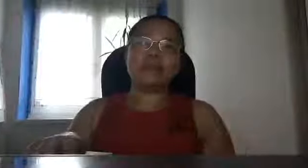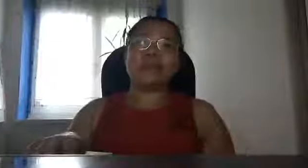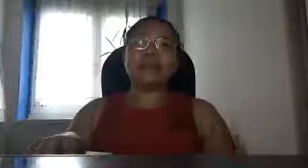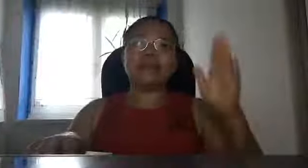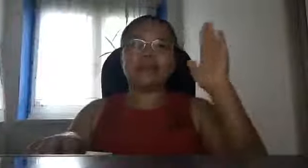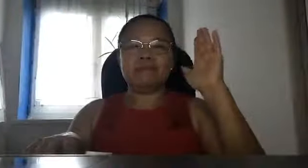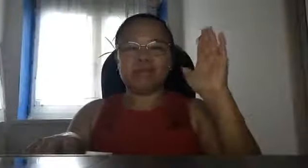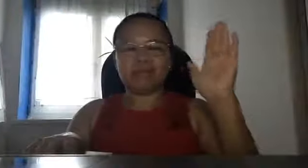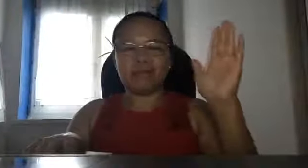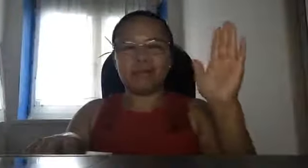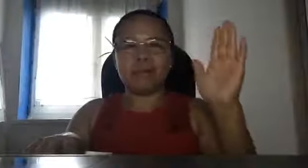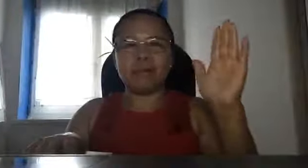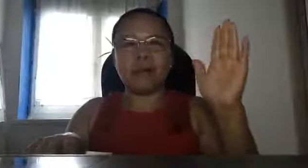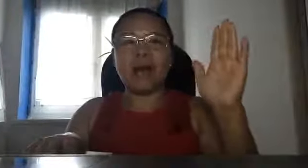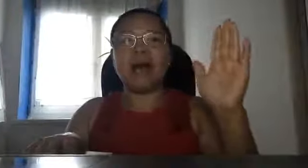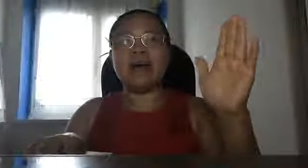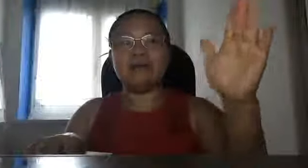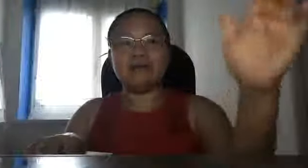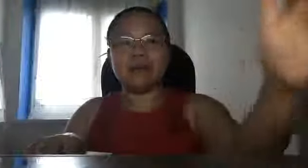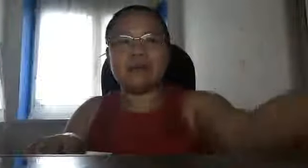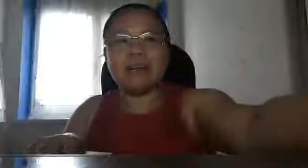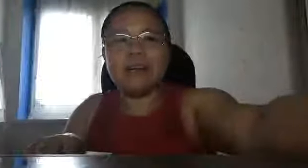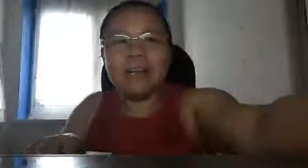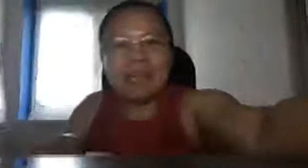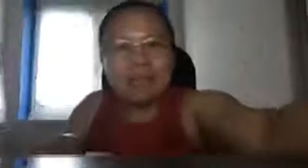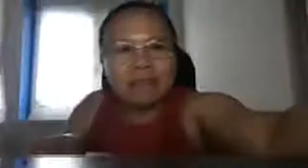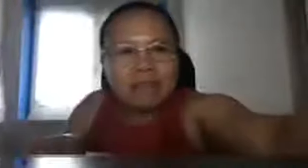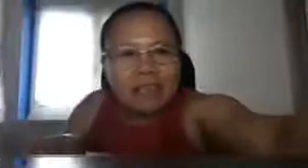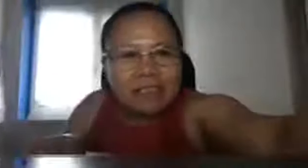God bless po and bye bye I love you guys